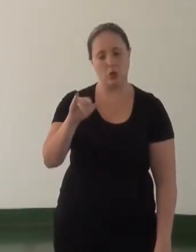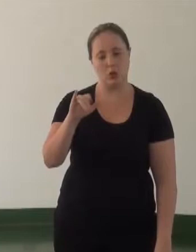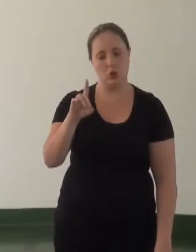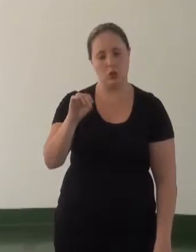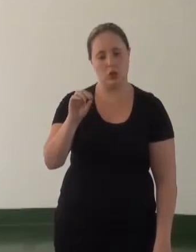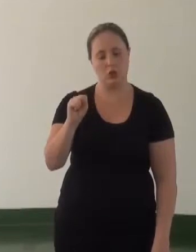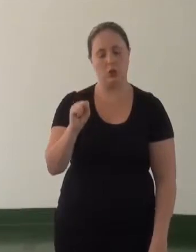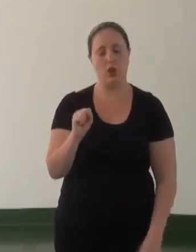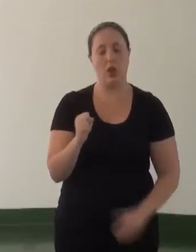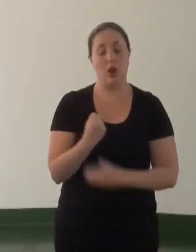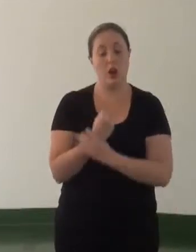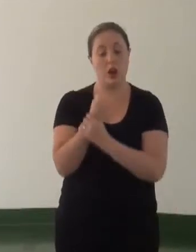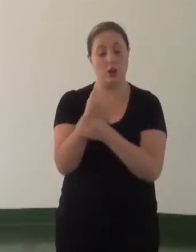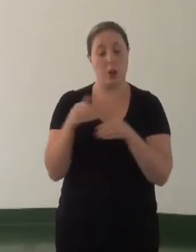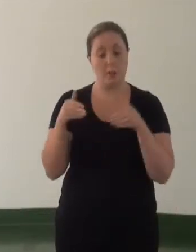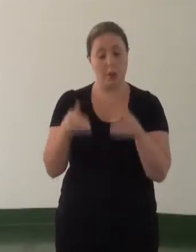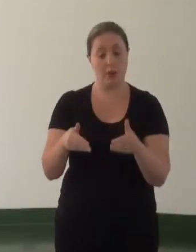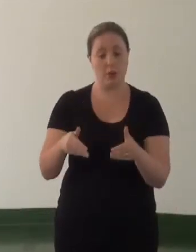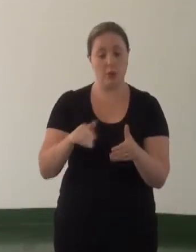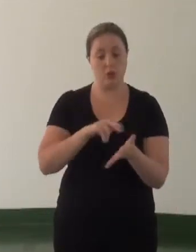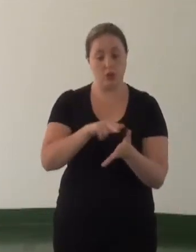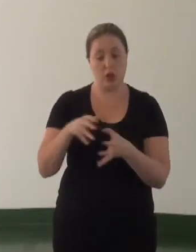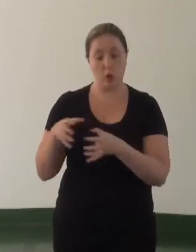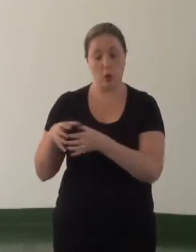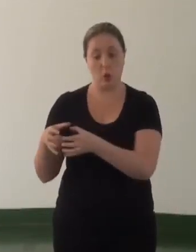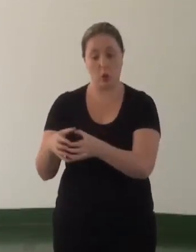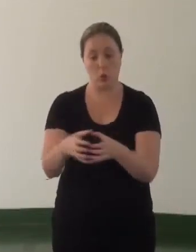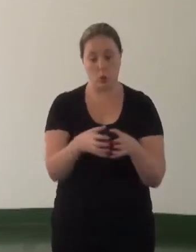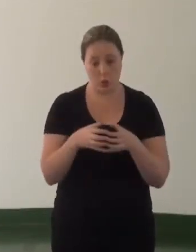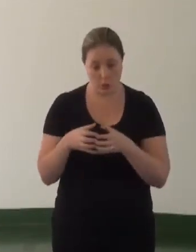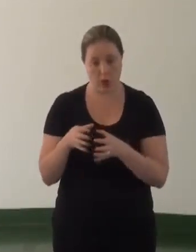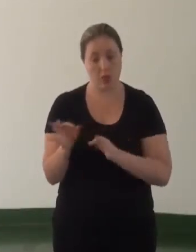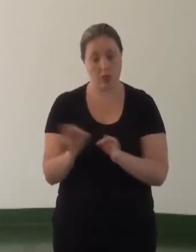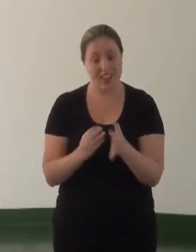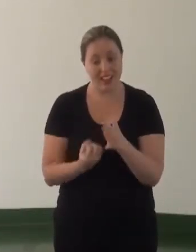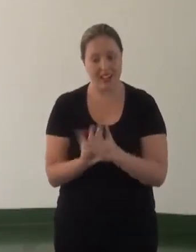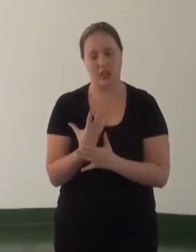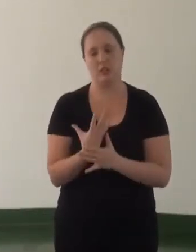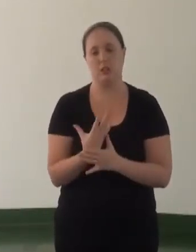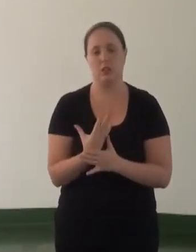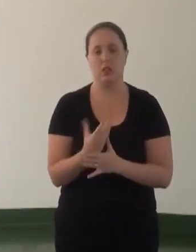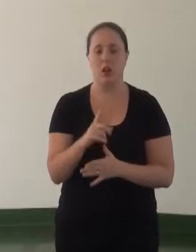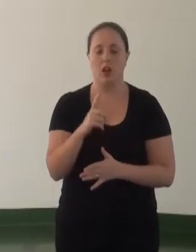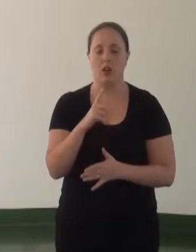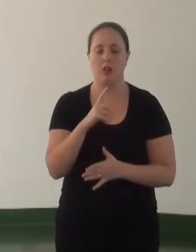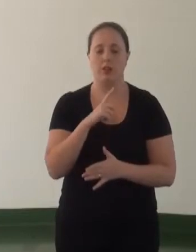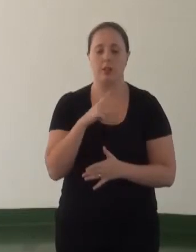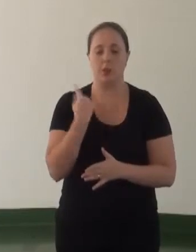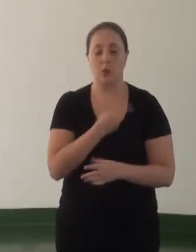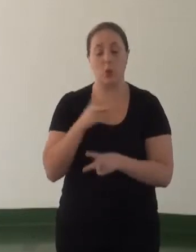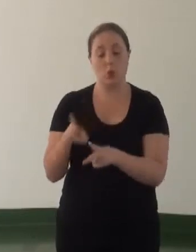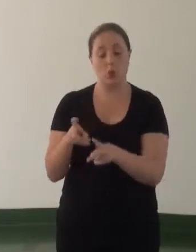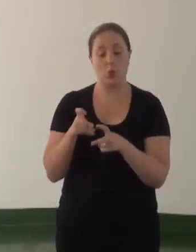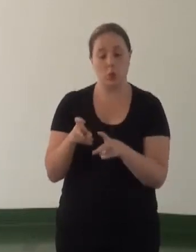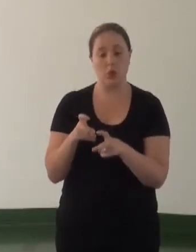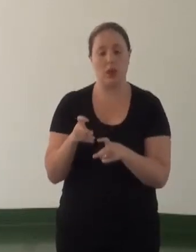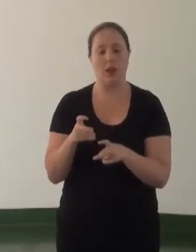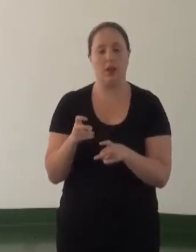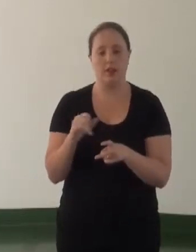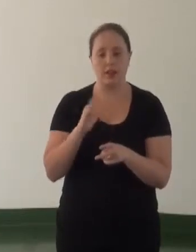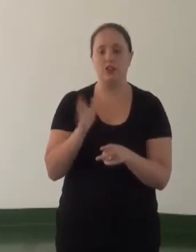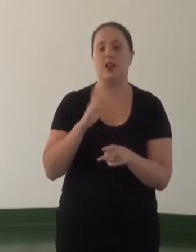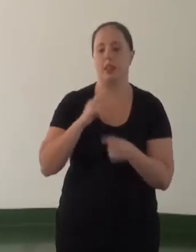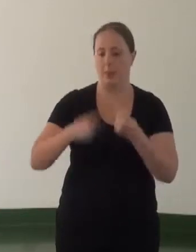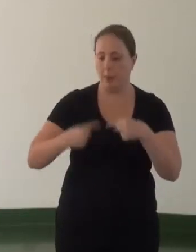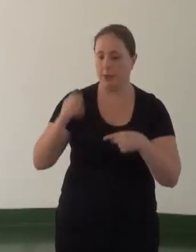a participação dos mais diversos segmentos das sociedades na sua elaboração. Existe uma constatação que, embora prevista na